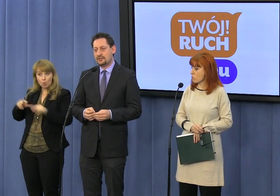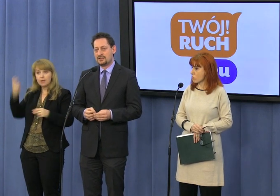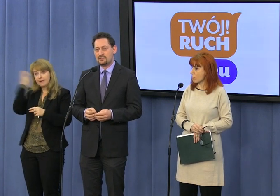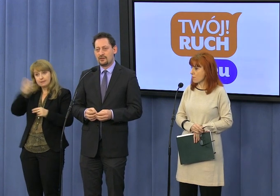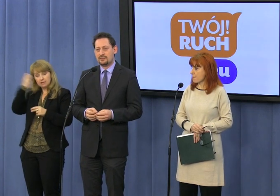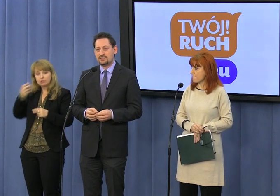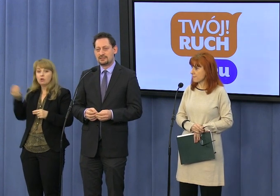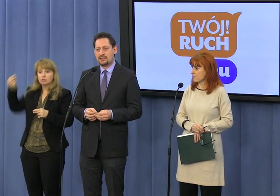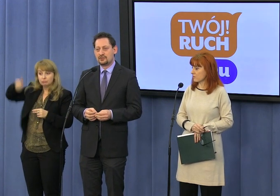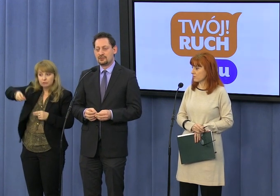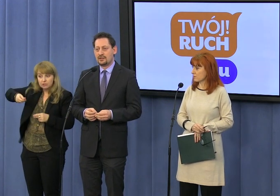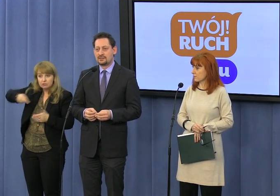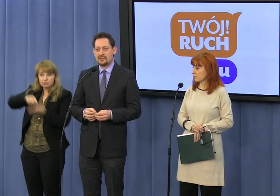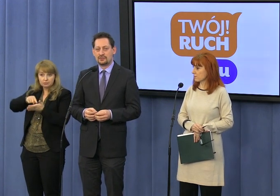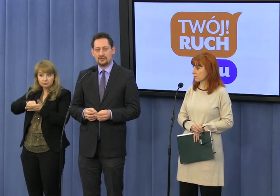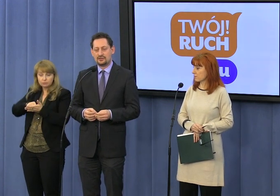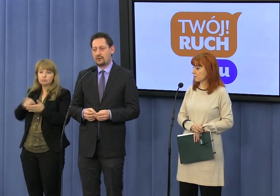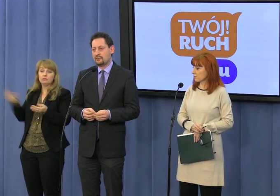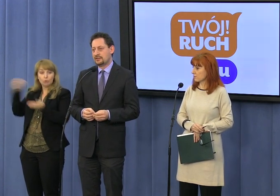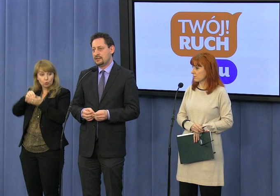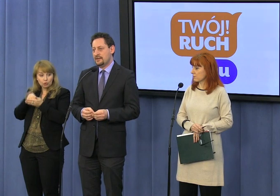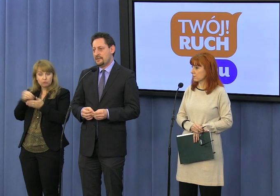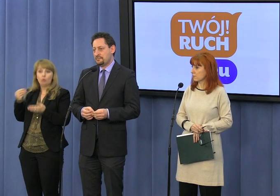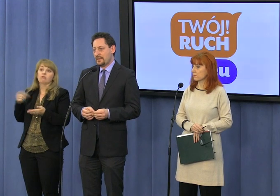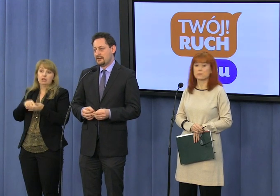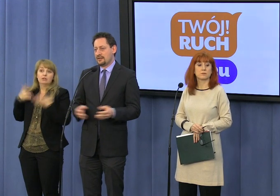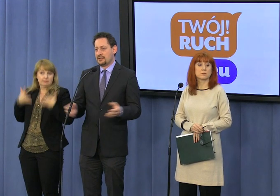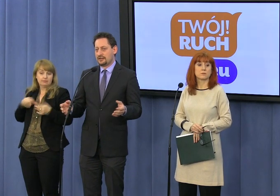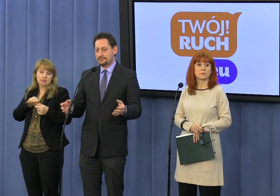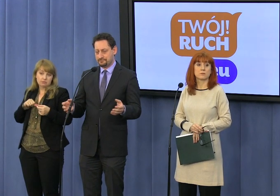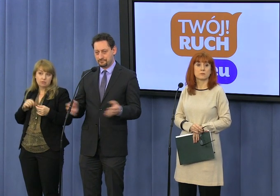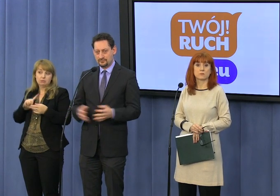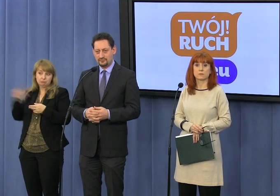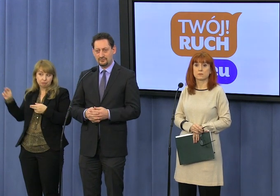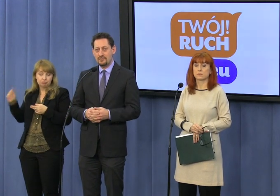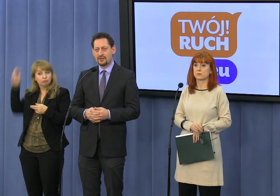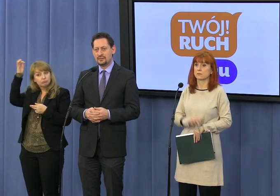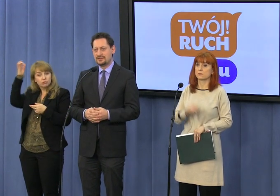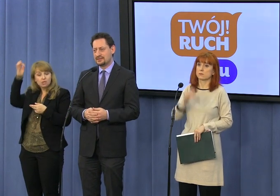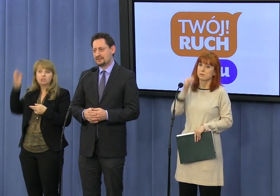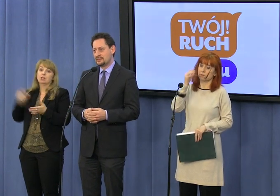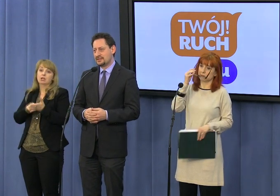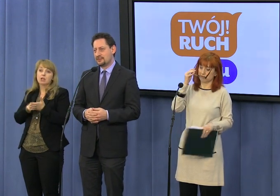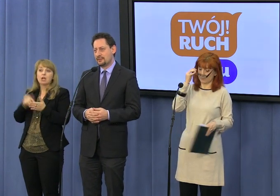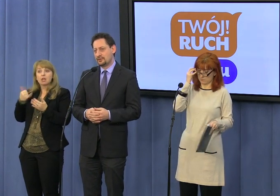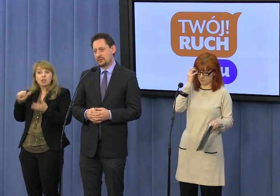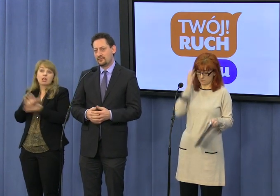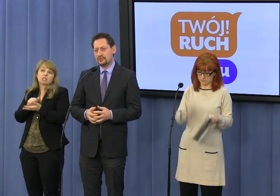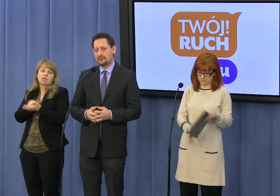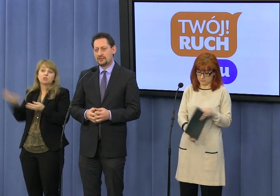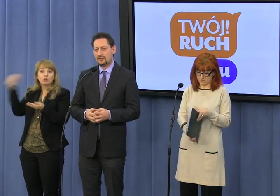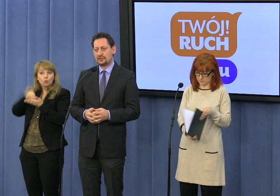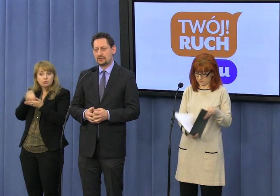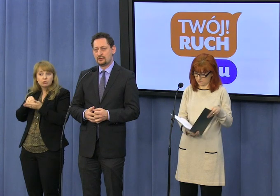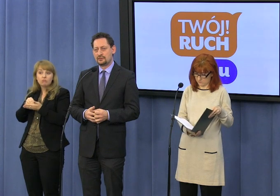finansowaniem tych zajęć jako zajęć dodatkowych, tak jak ma to miejsce z innymi zajęciami, no to